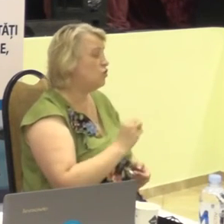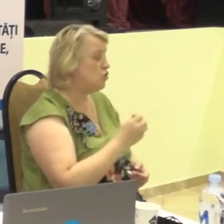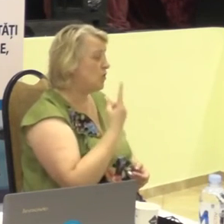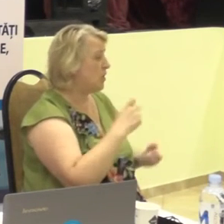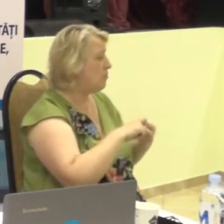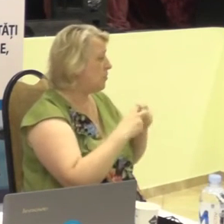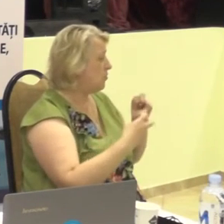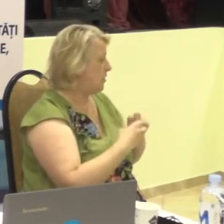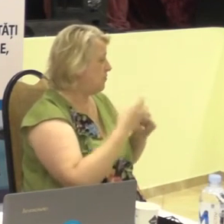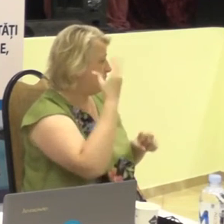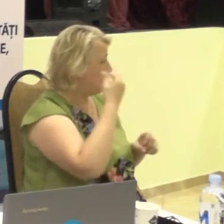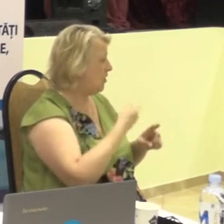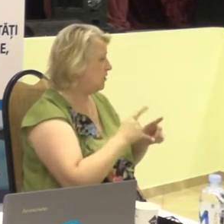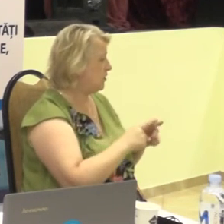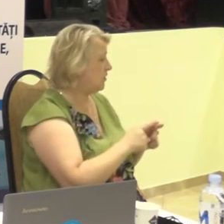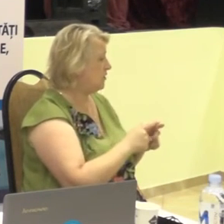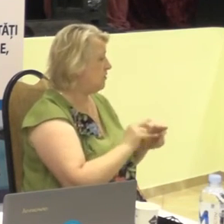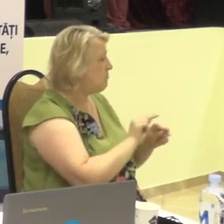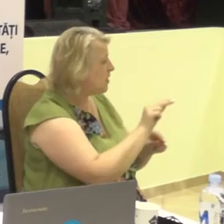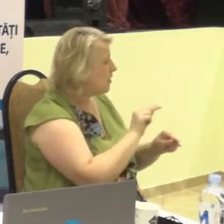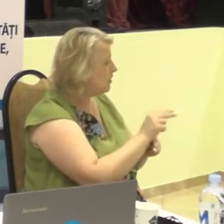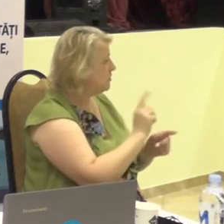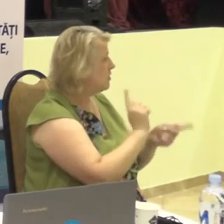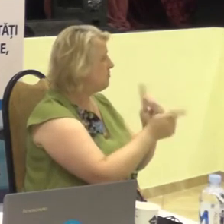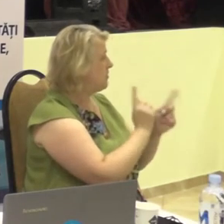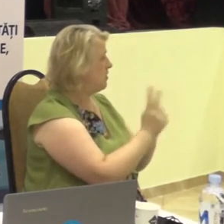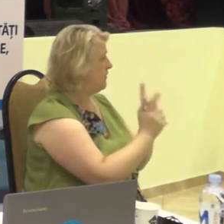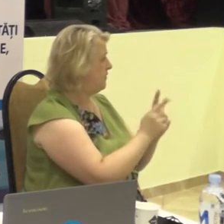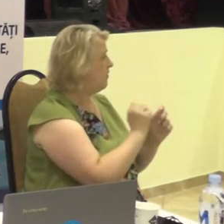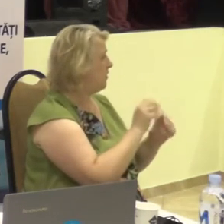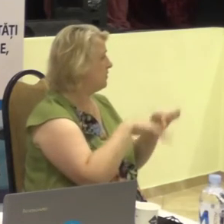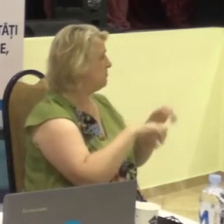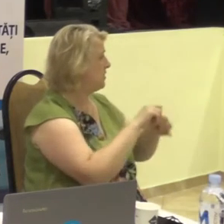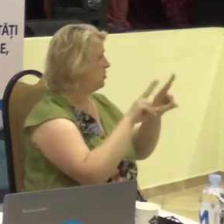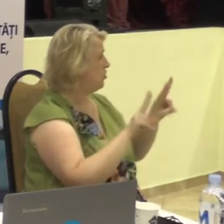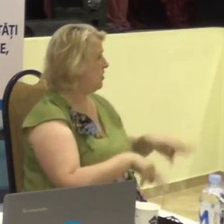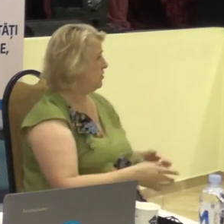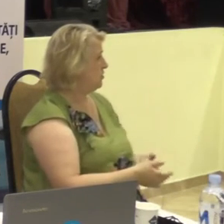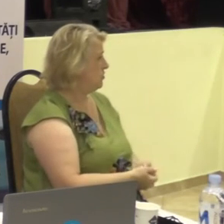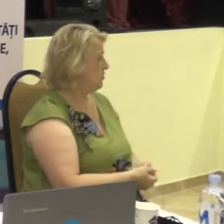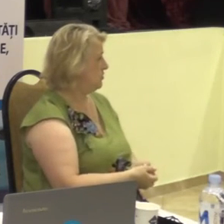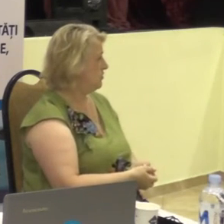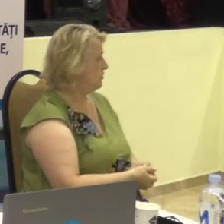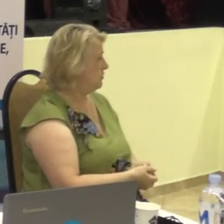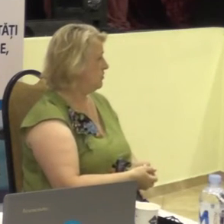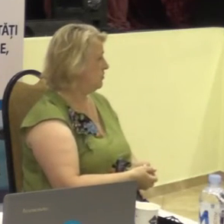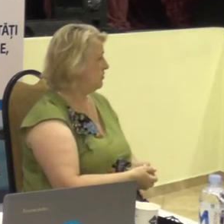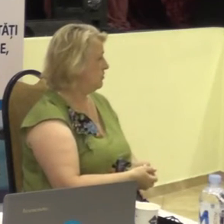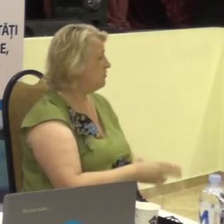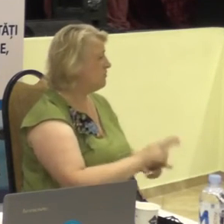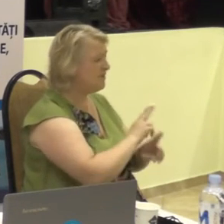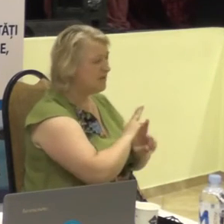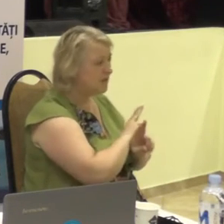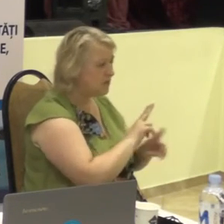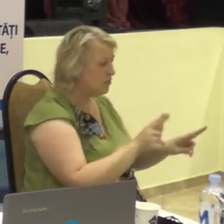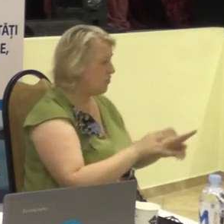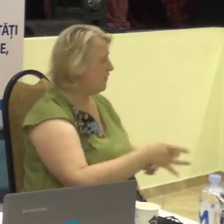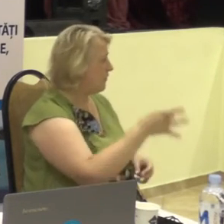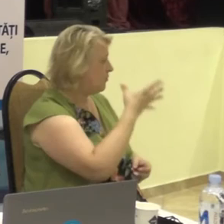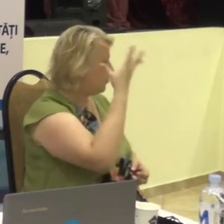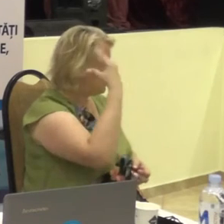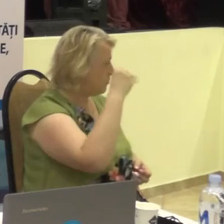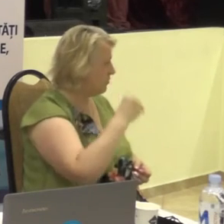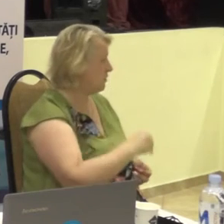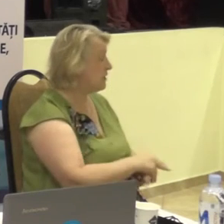Moldova este pregătirea interpreților ca specialiști. Deci nimeni din Republica